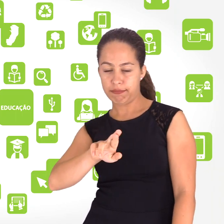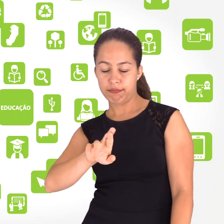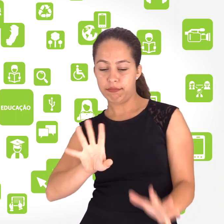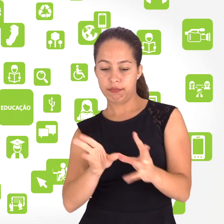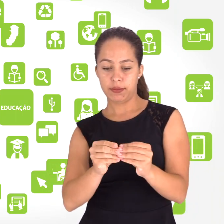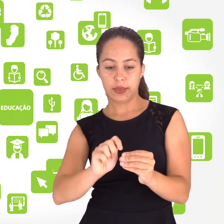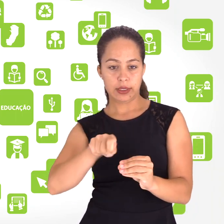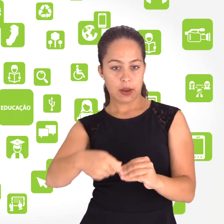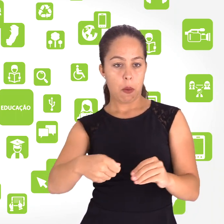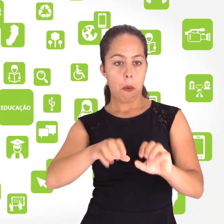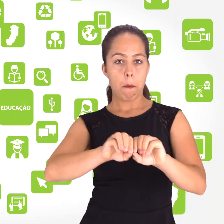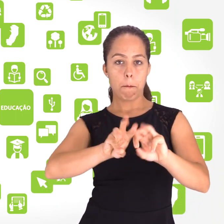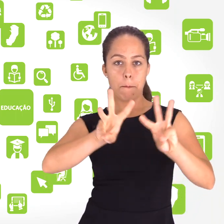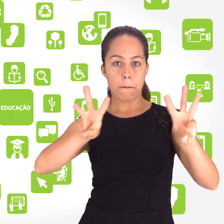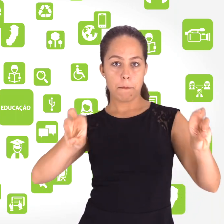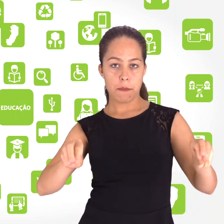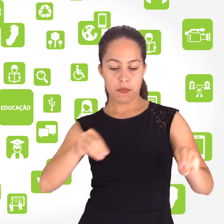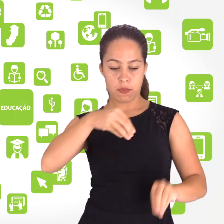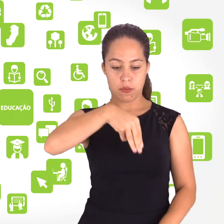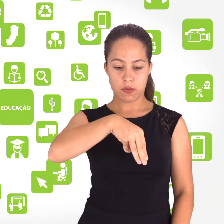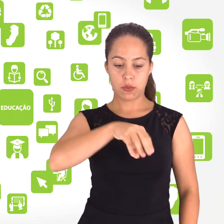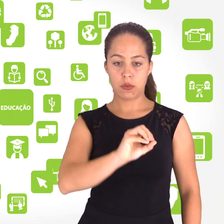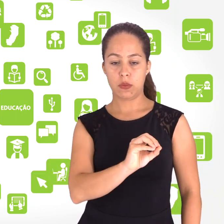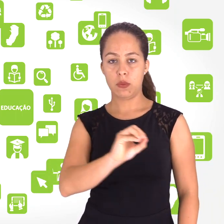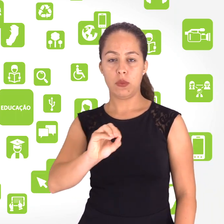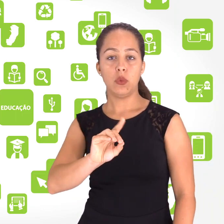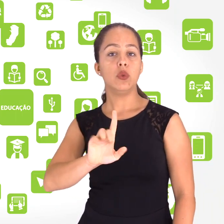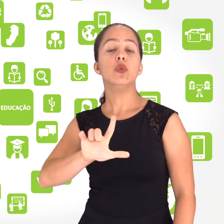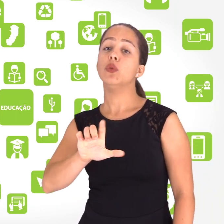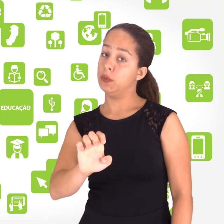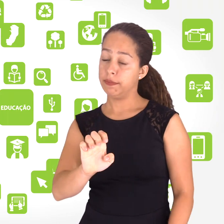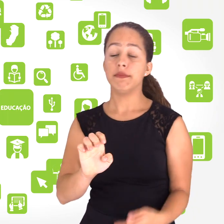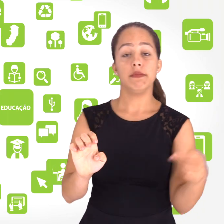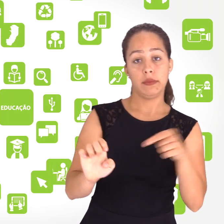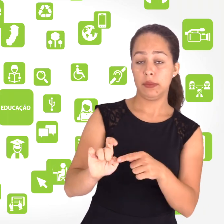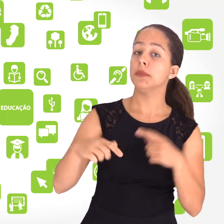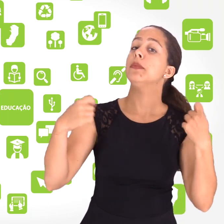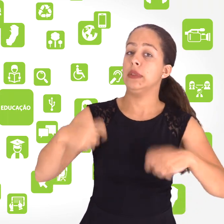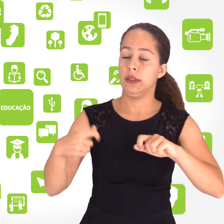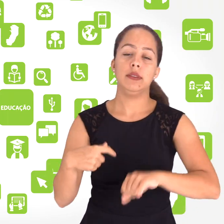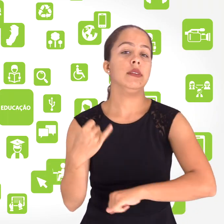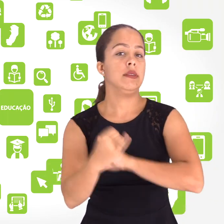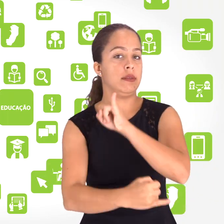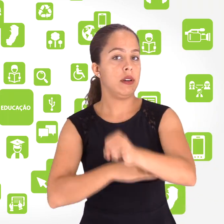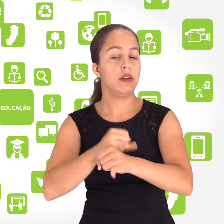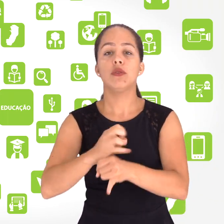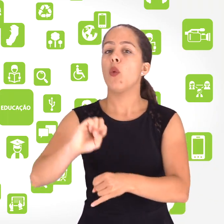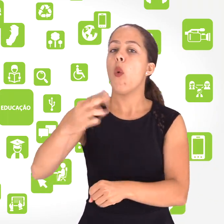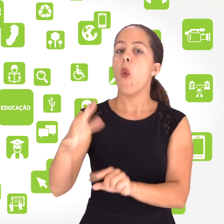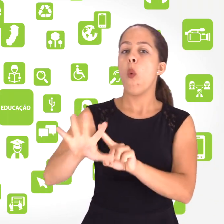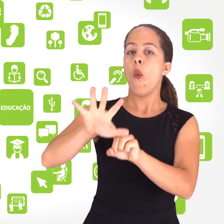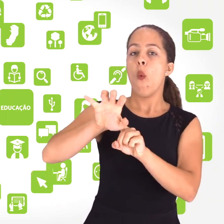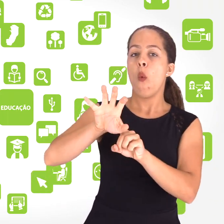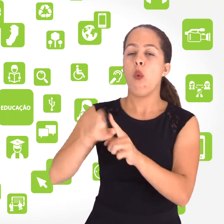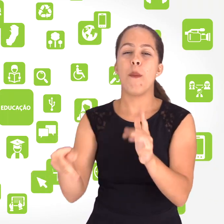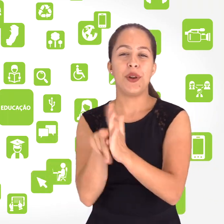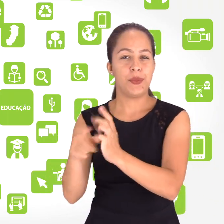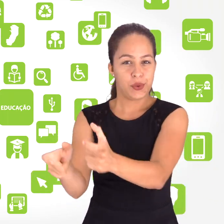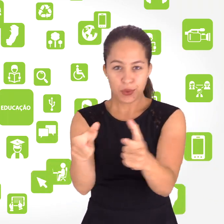software livre e pensado para ser uma sala de aula virtual, que depende do uso de internet ou de redes locais.